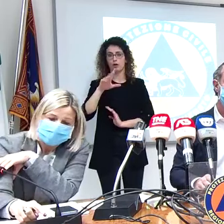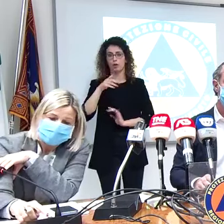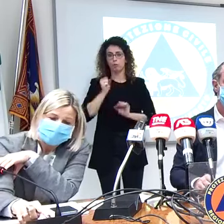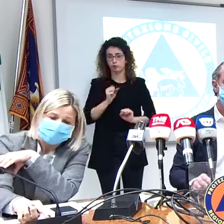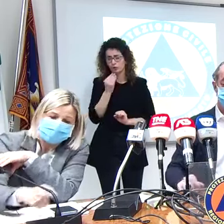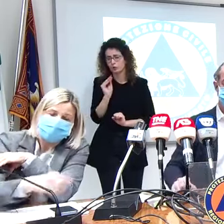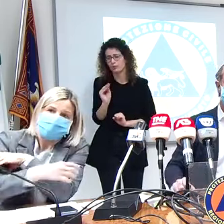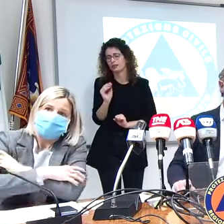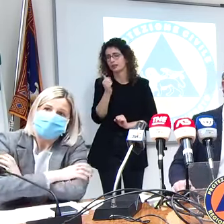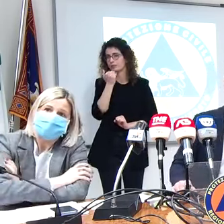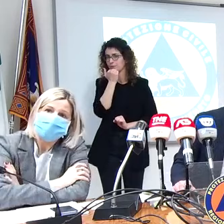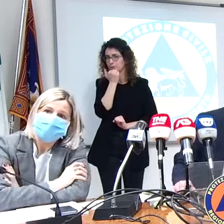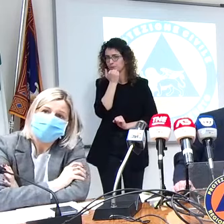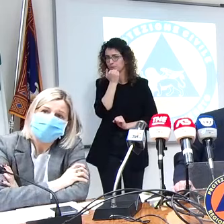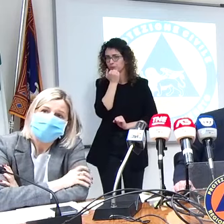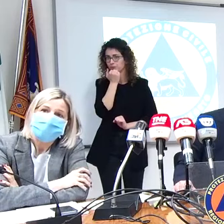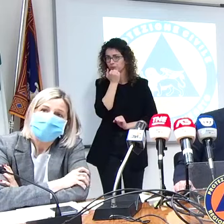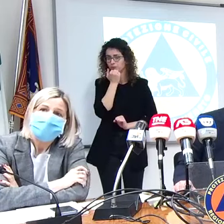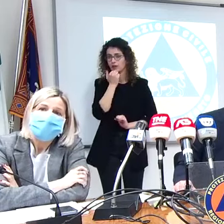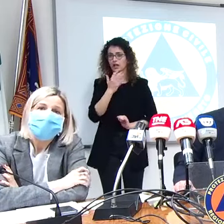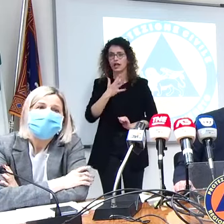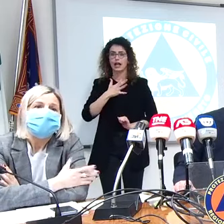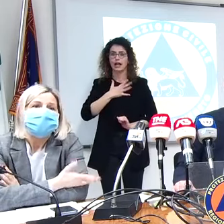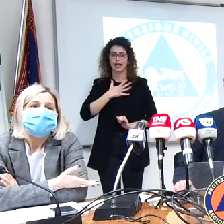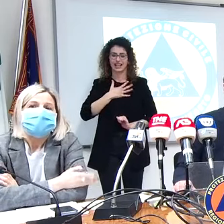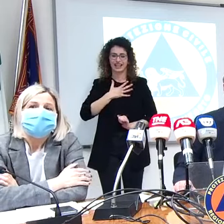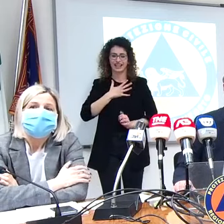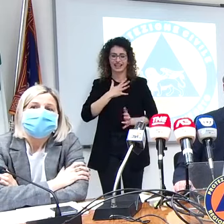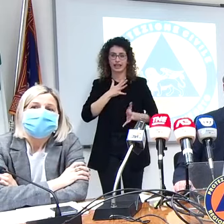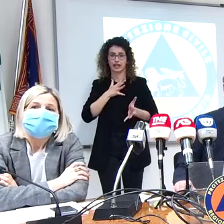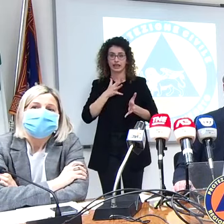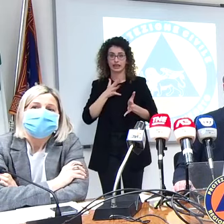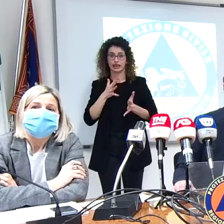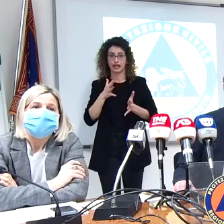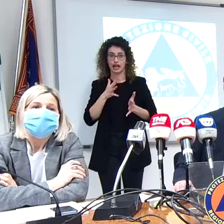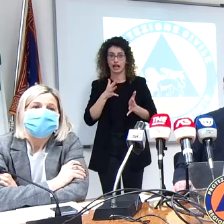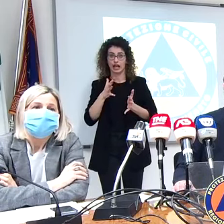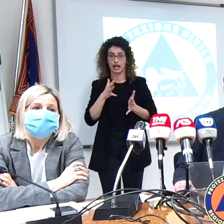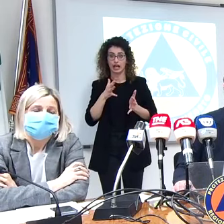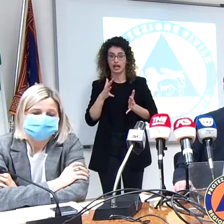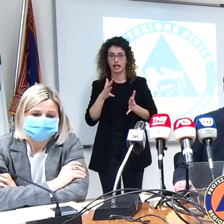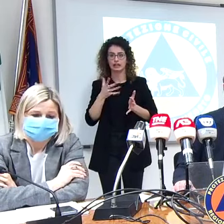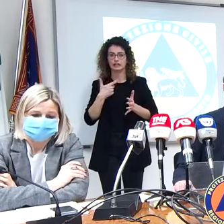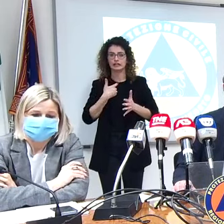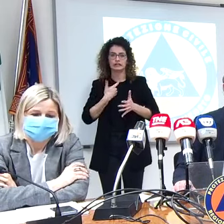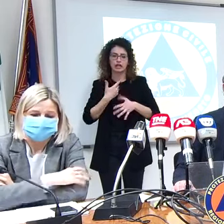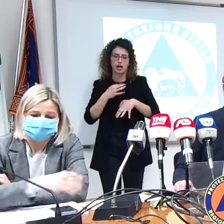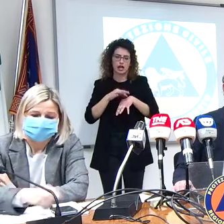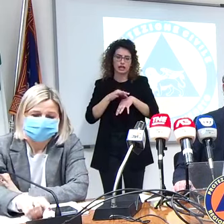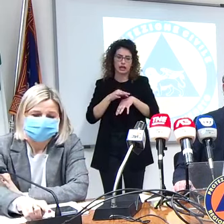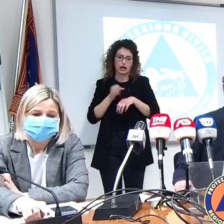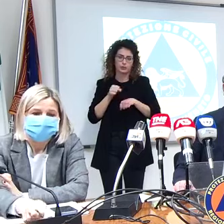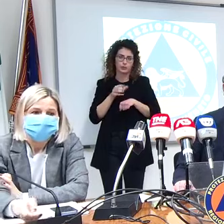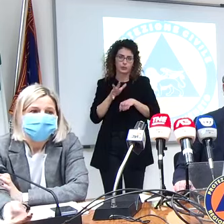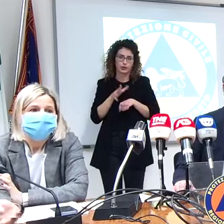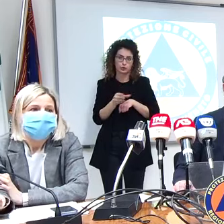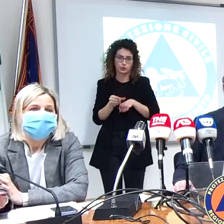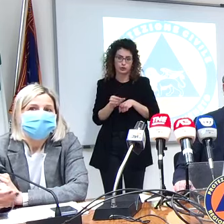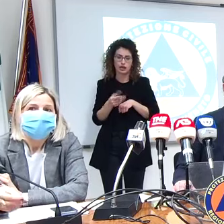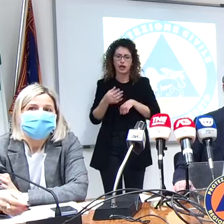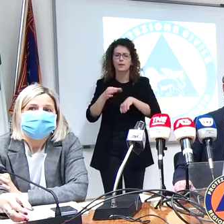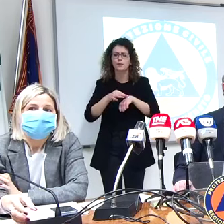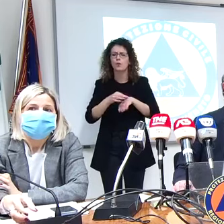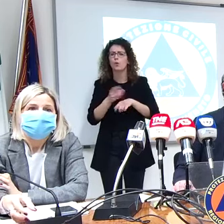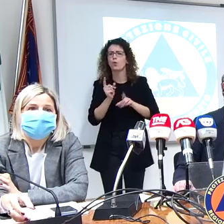domanda, perdoni, però a una certa età è difficile essere esempi a... e quindi quali sono le patologie, se magari ci può